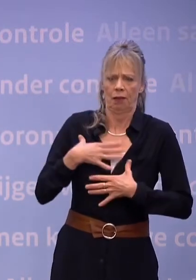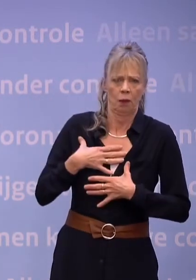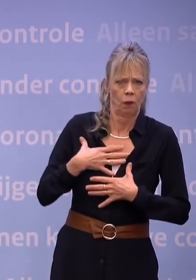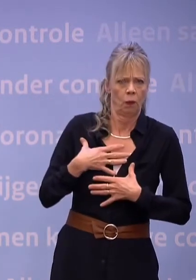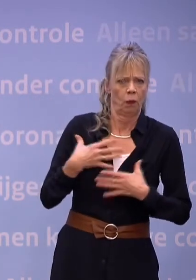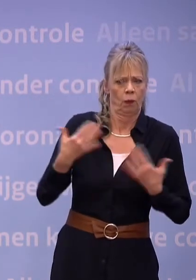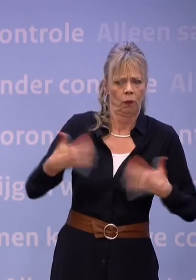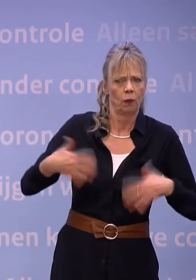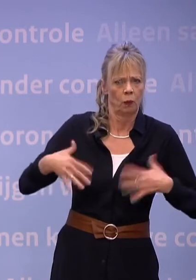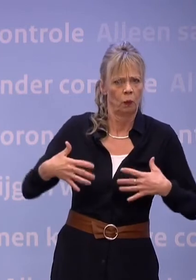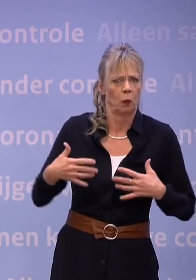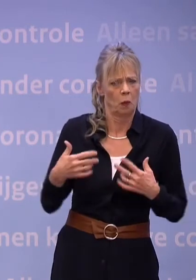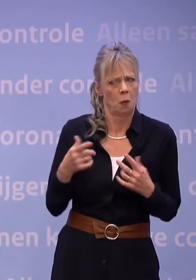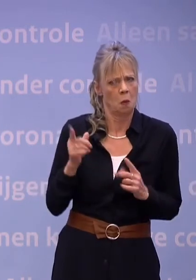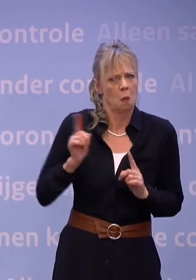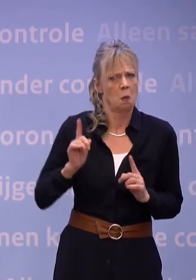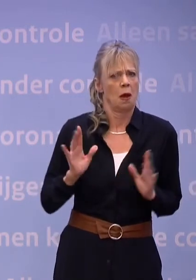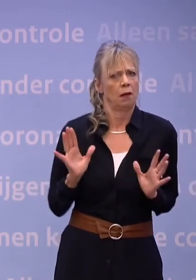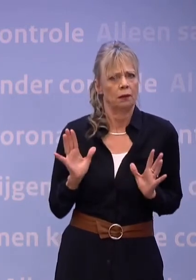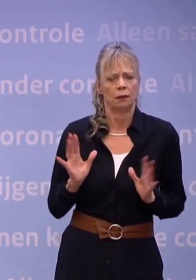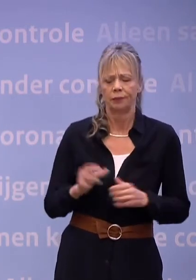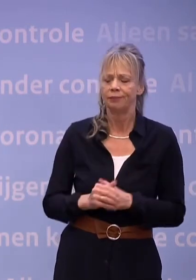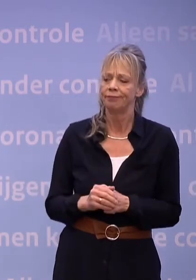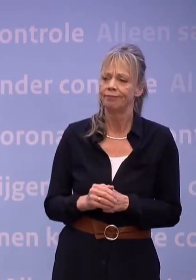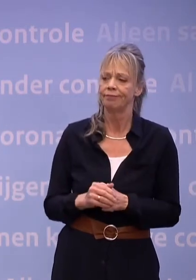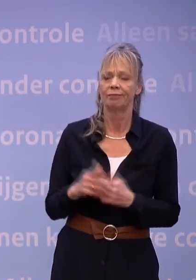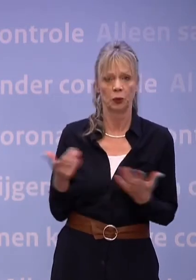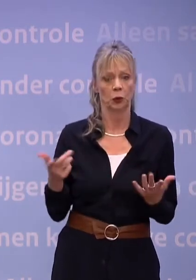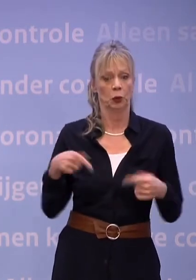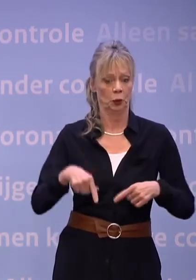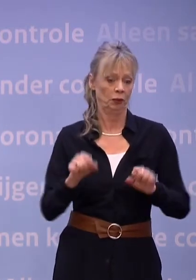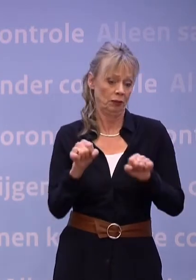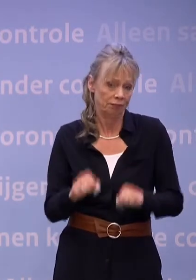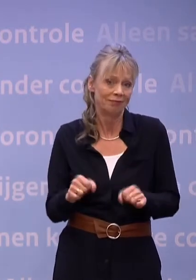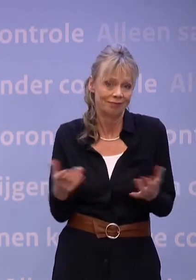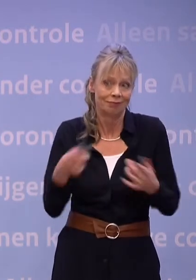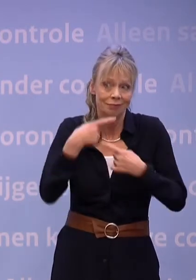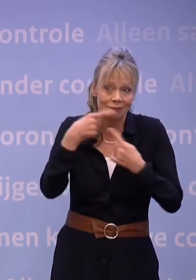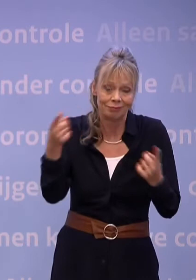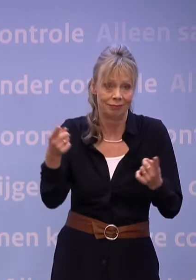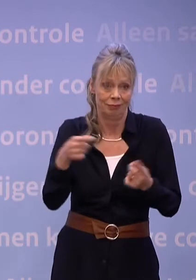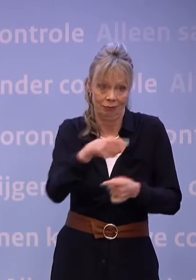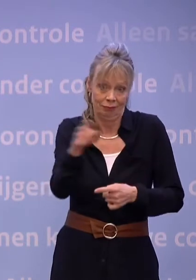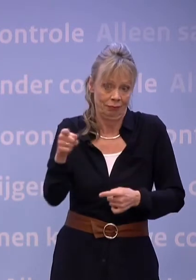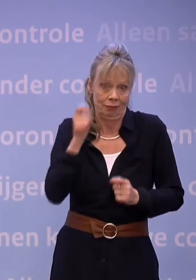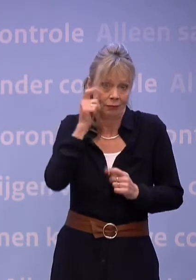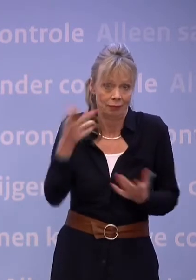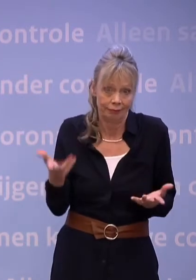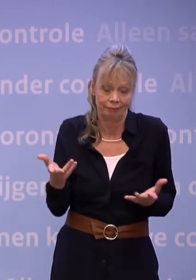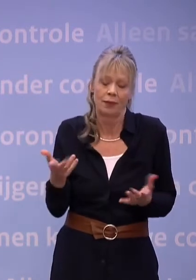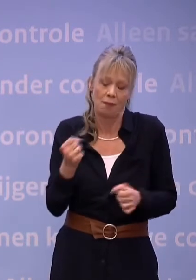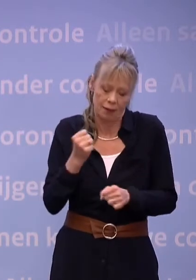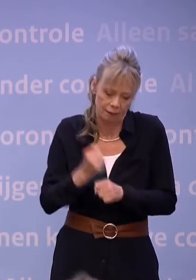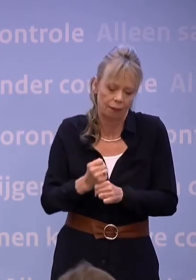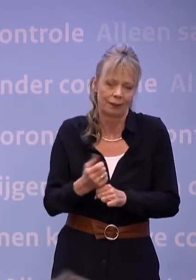En dat is nog zwak uitgedrukt. Geen verrassend besluit dus, maar natuurlijk wel een enorme tegenvaller.